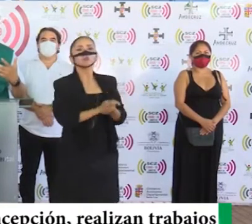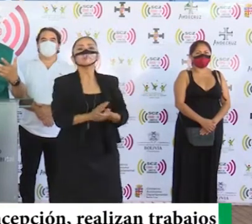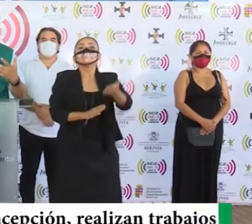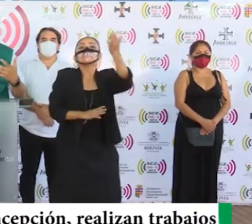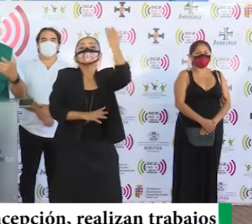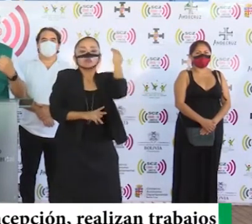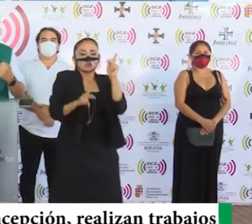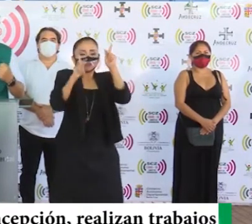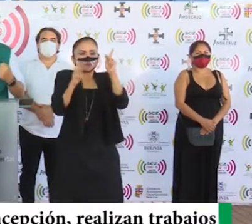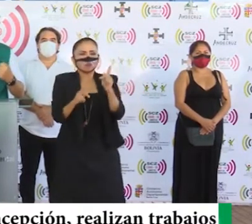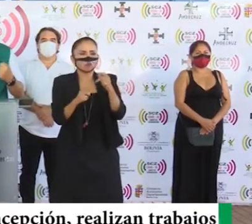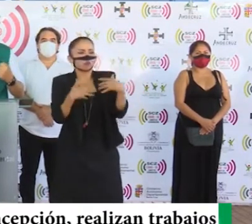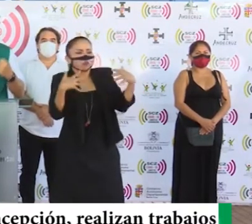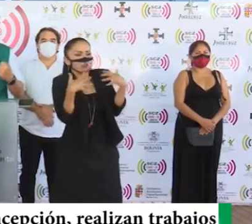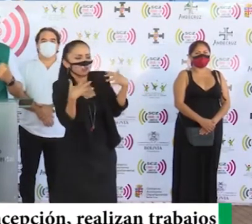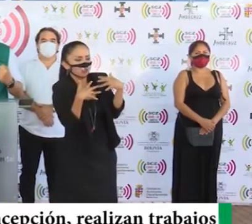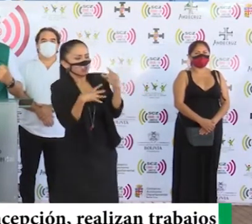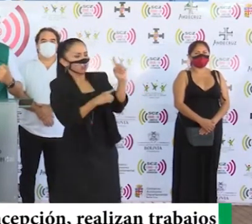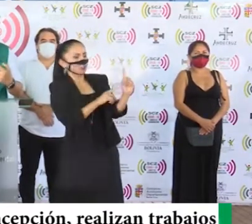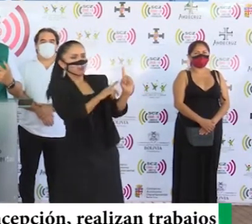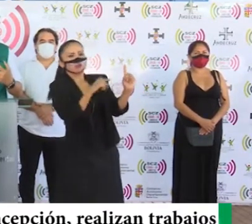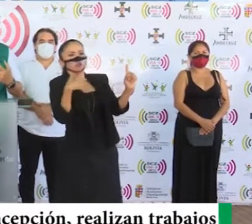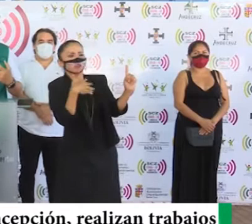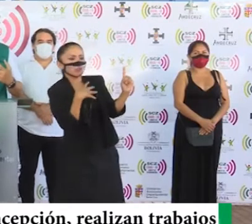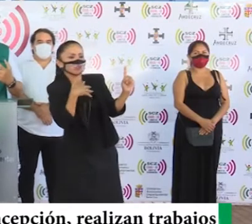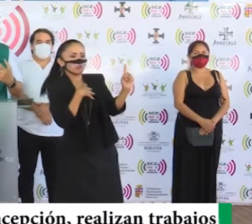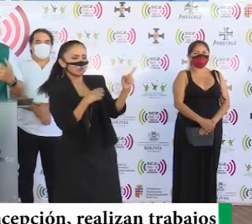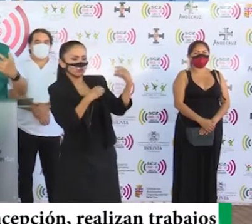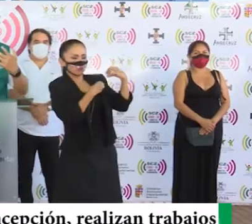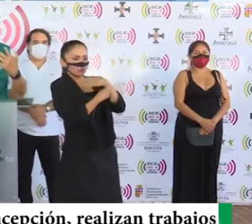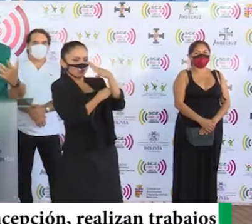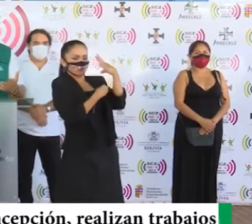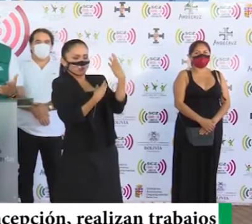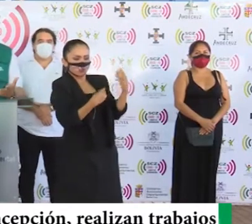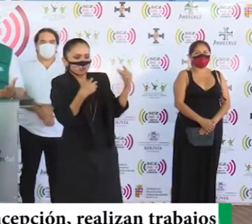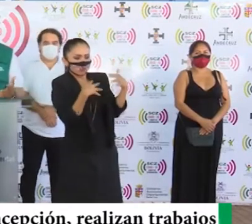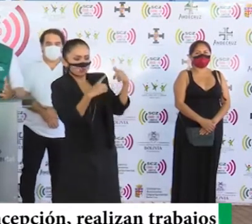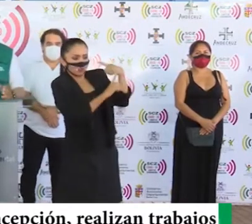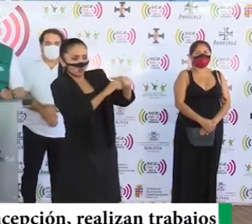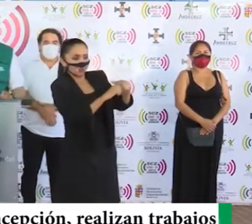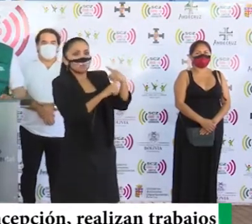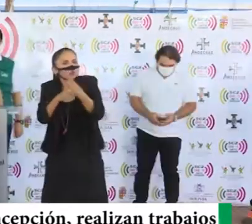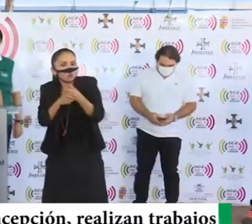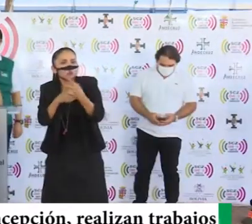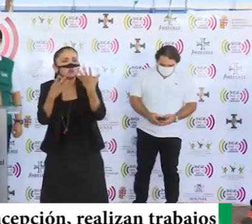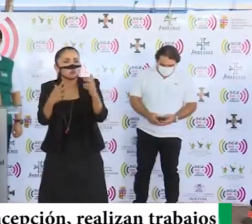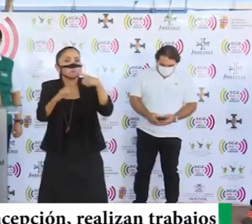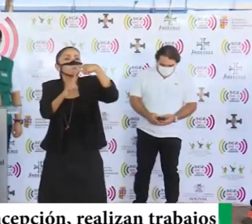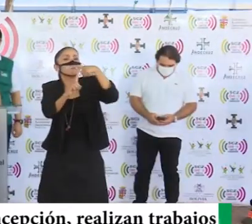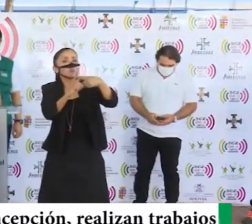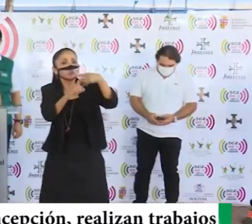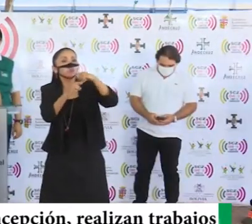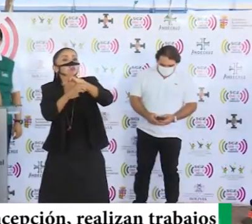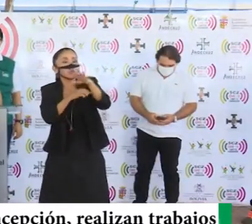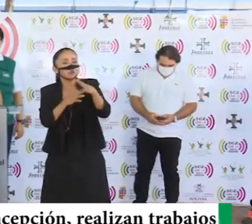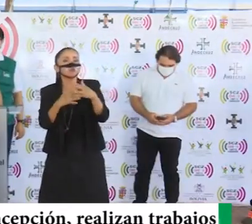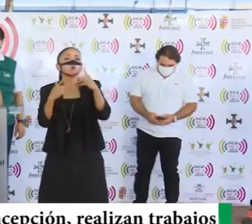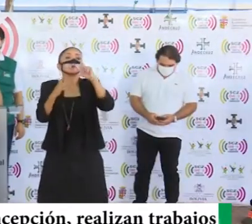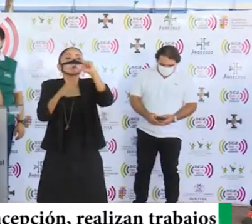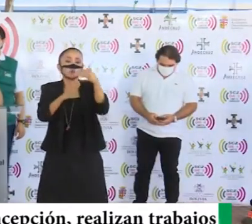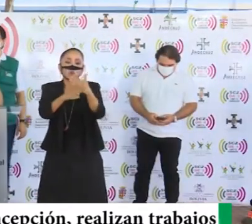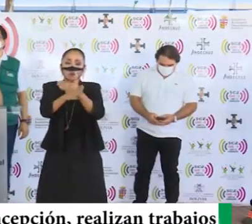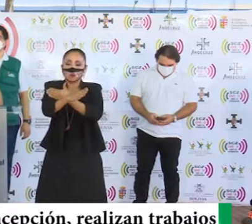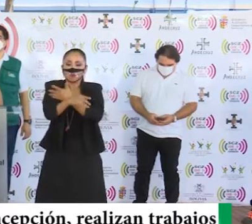momento estuvieron con mucho miedo, ellos nos lo van a contar y luego de eso están ahora en casa felices. Gracias a Dios pudimos salir